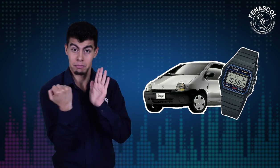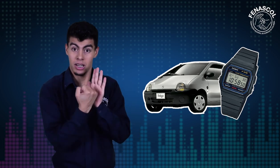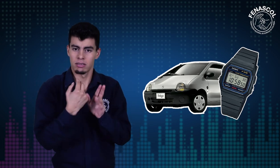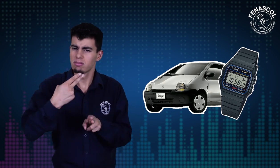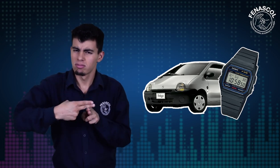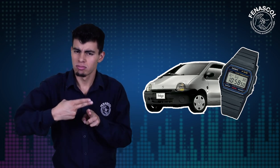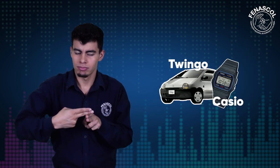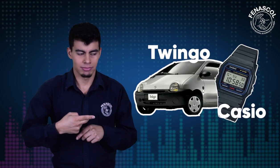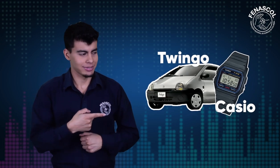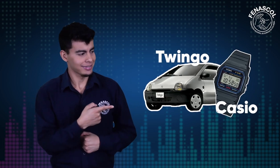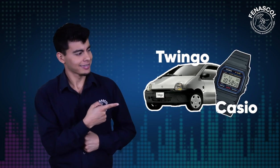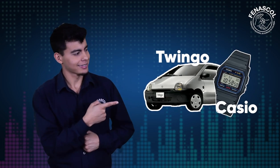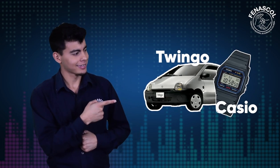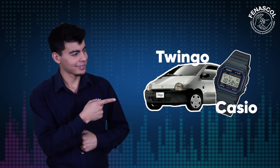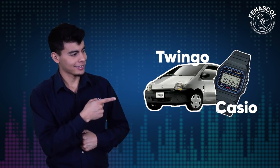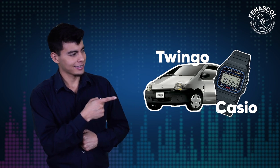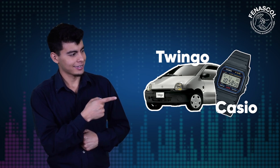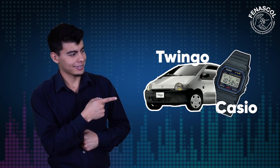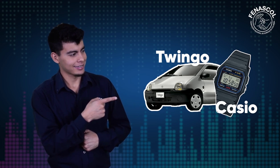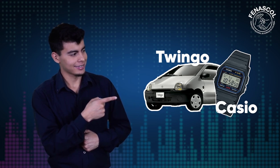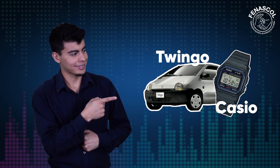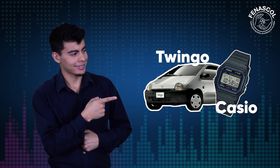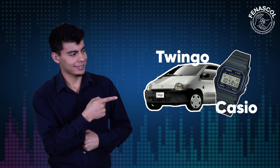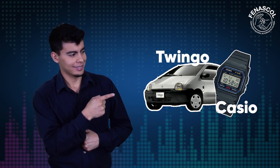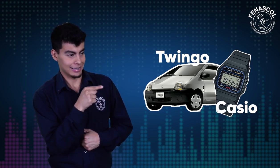Las marcas respectivas son Twingo y Casio.